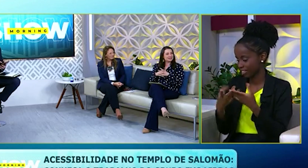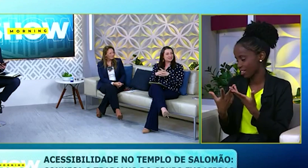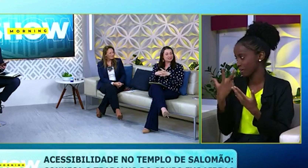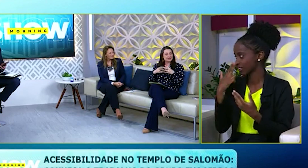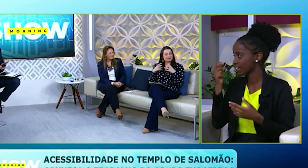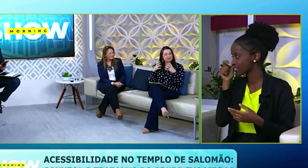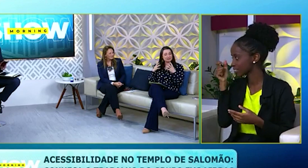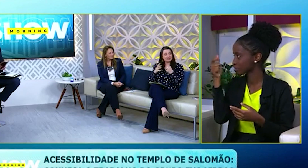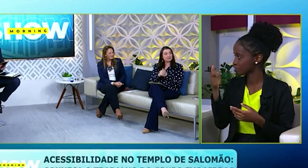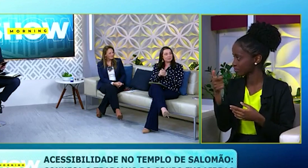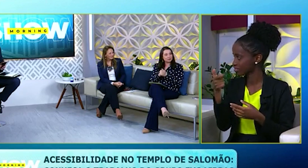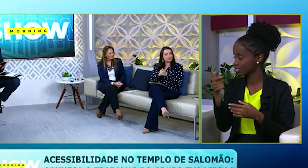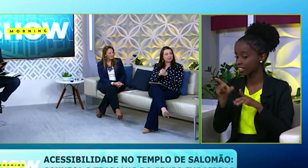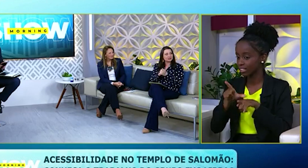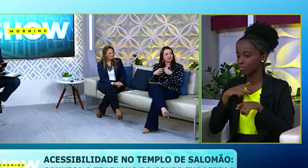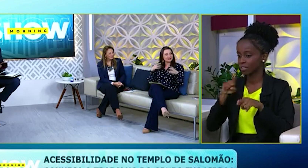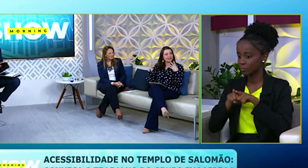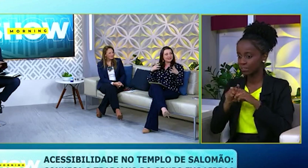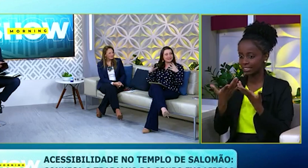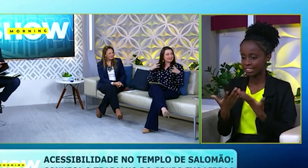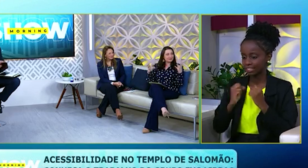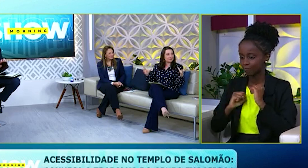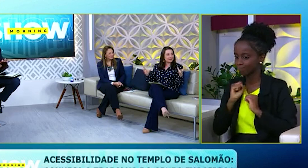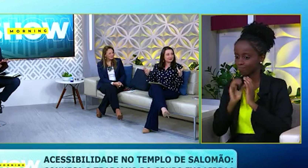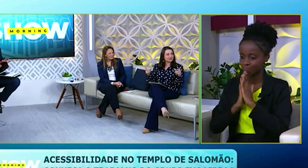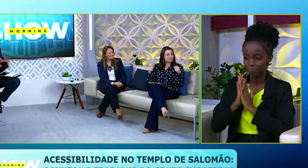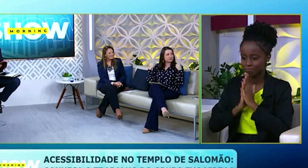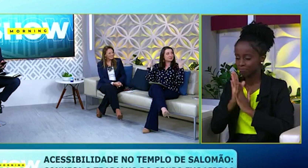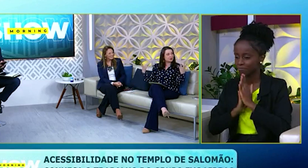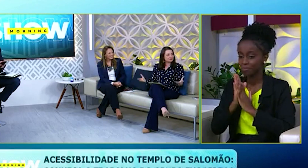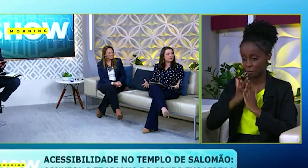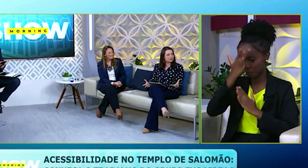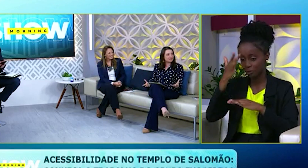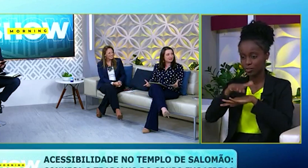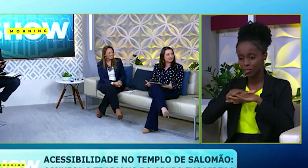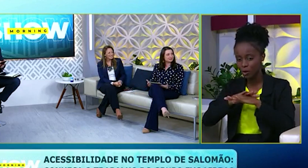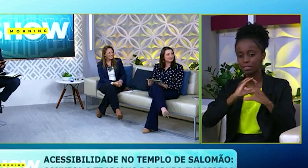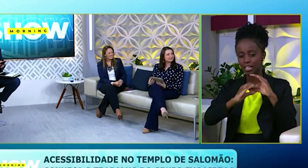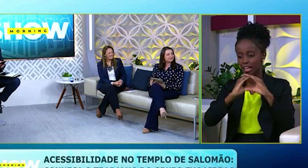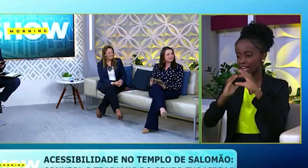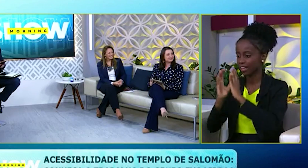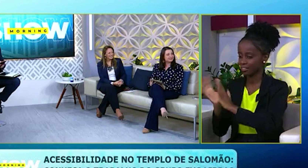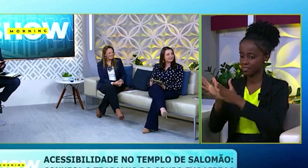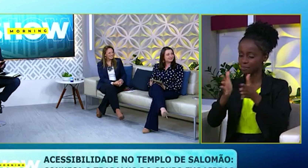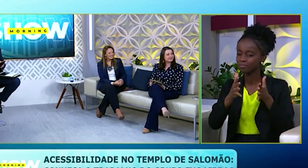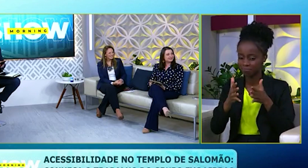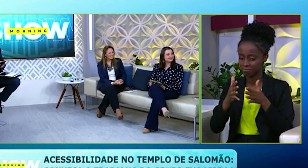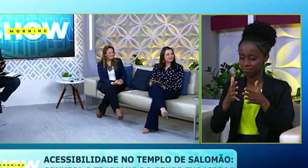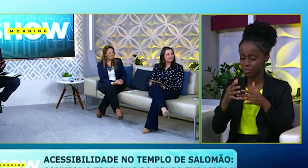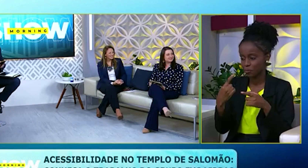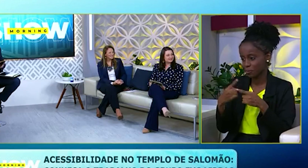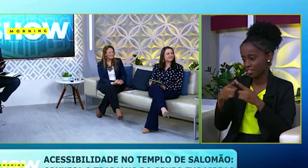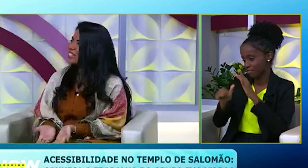interessante. Eles estavam numa expectativa muito grande ali e eles não ficam parados, né? São pessoas que gostam de se comunicar, né? É, porque foi a